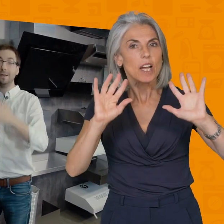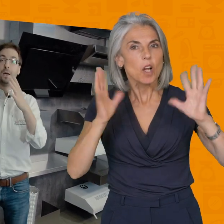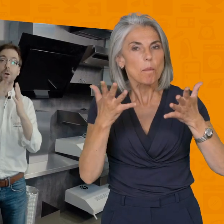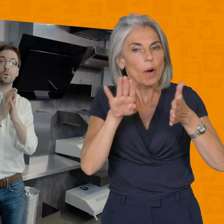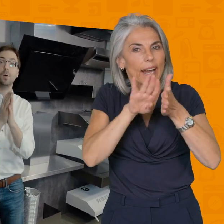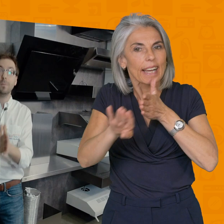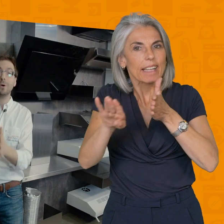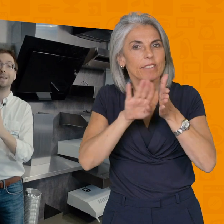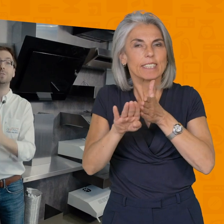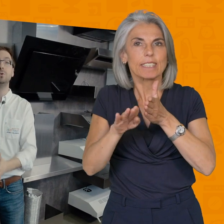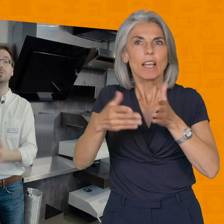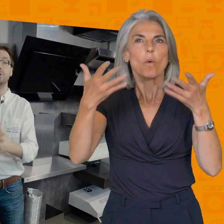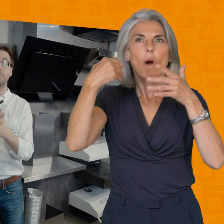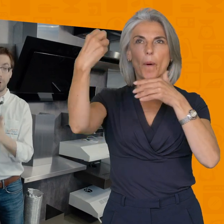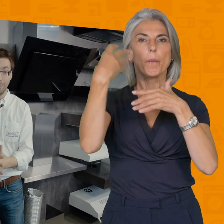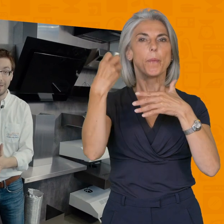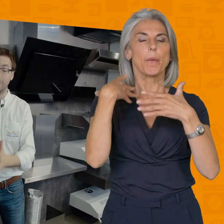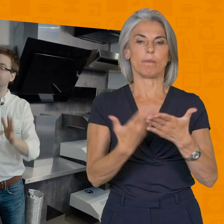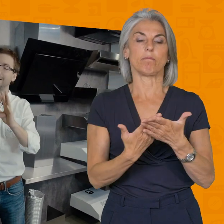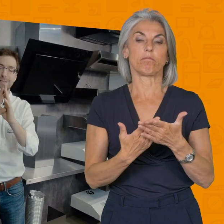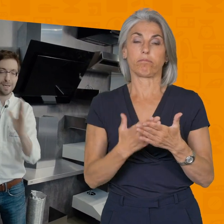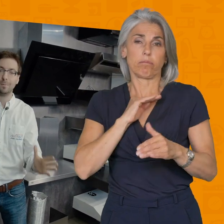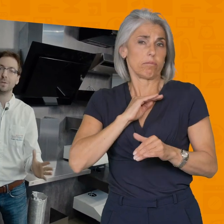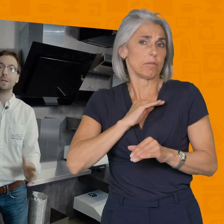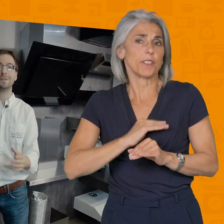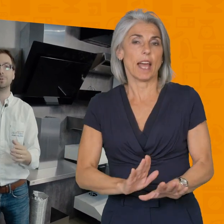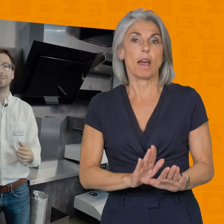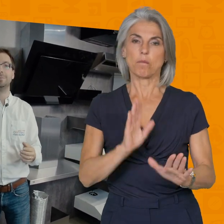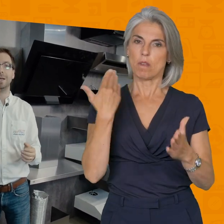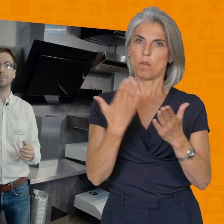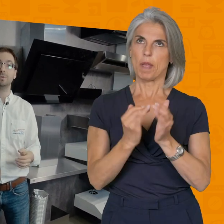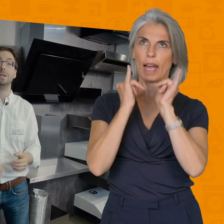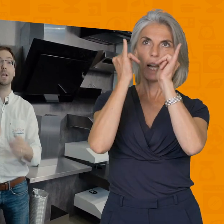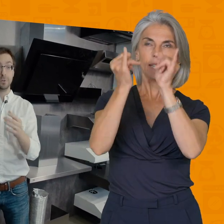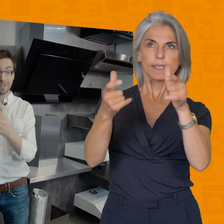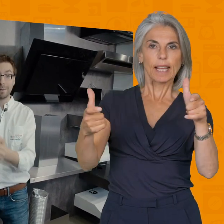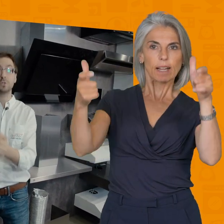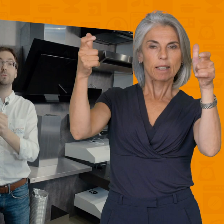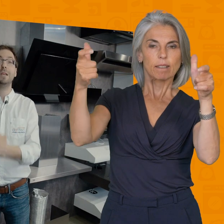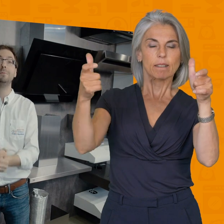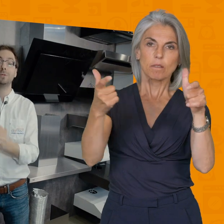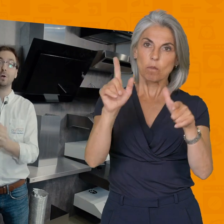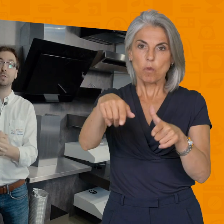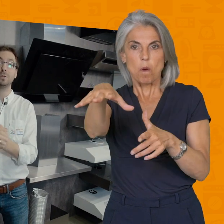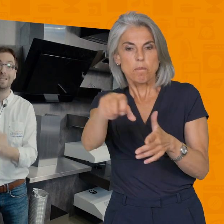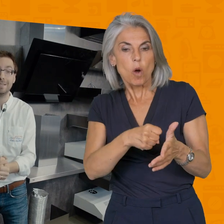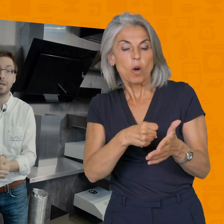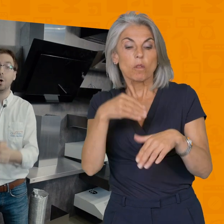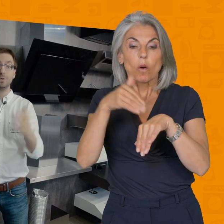comment résoudre ce problème alors c'est extrêmement simple mais ça doit être bien monté donc également je vous invite pour des renseignements techniques ou